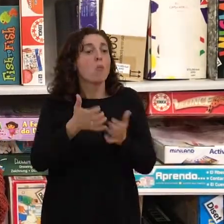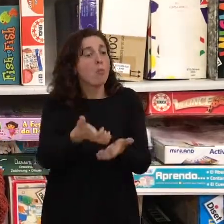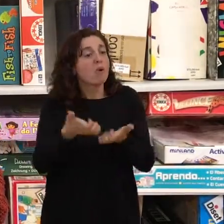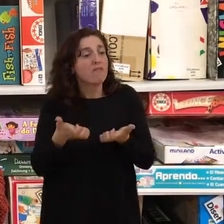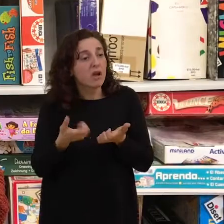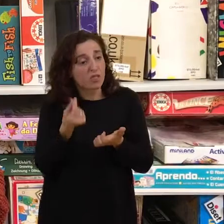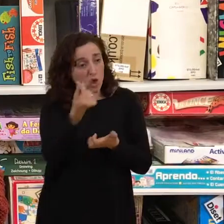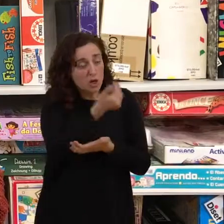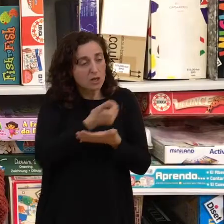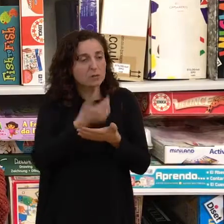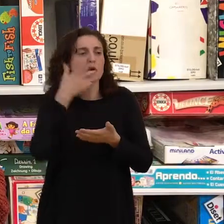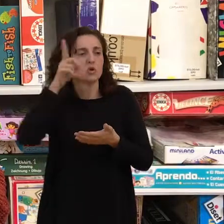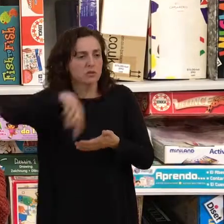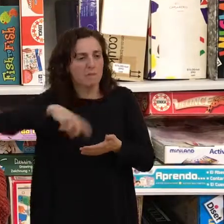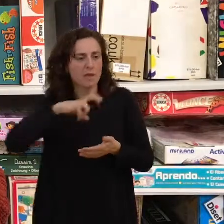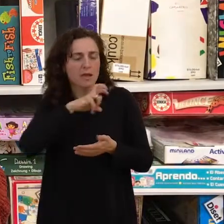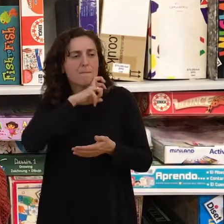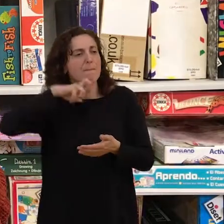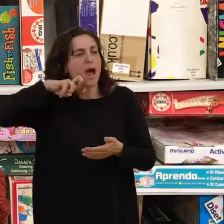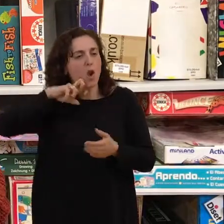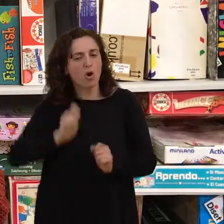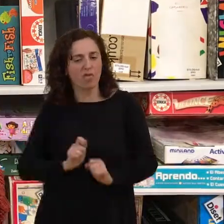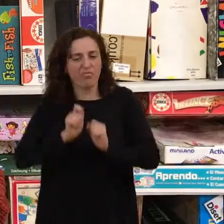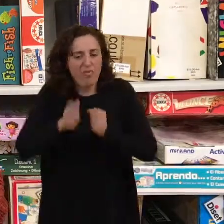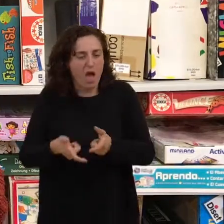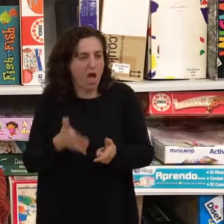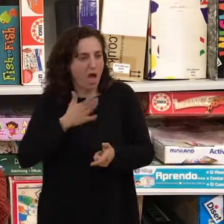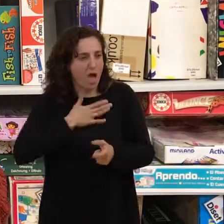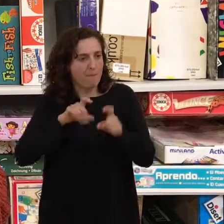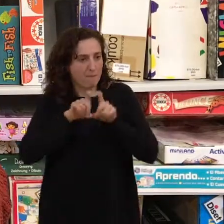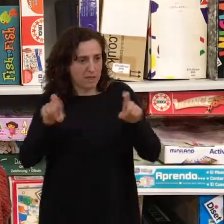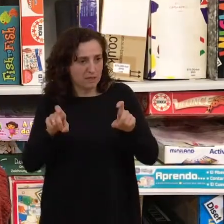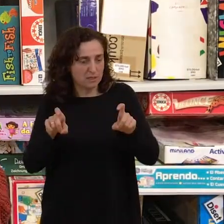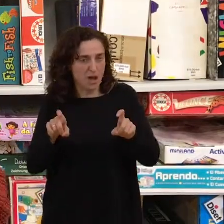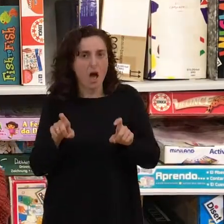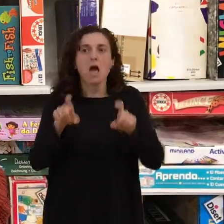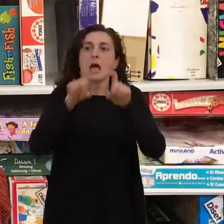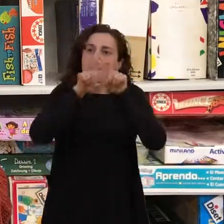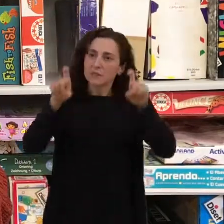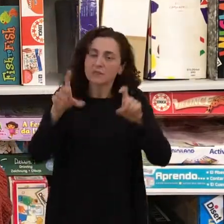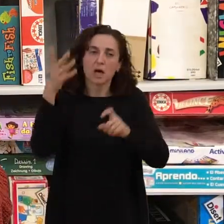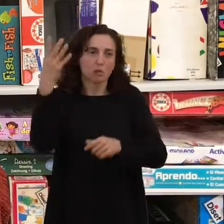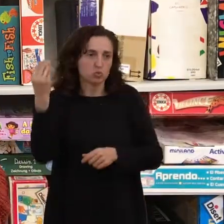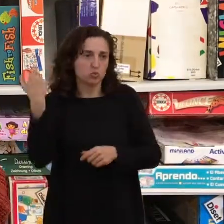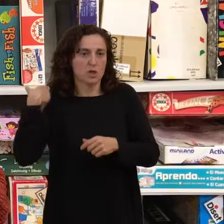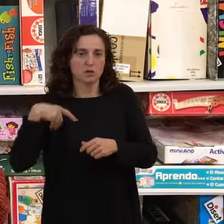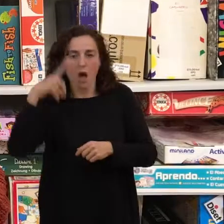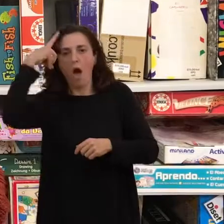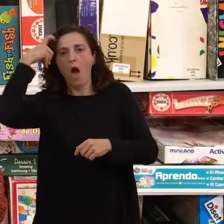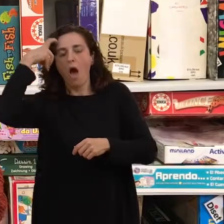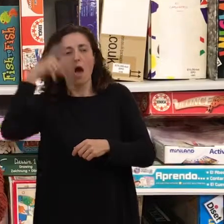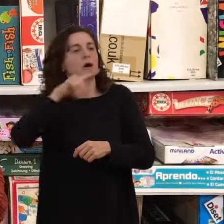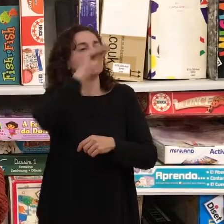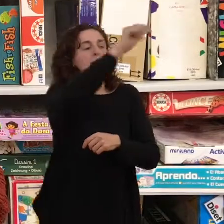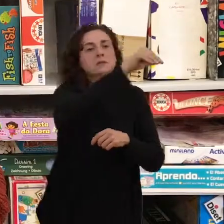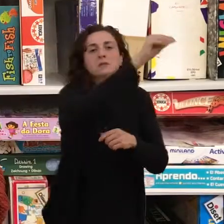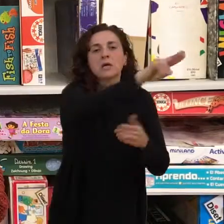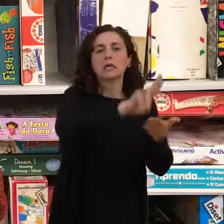Muchas empresas con las que trabajamos ya se acuerdan de pedir intérprete cuando hay un curso de formación, o si tienen que decirle alguna